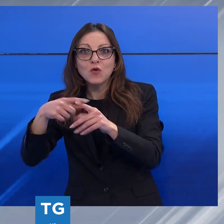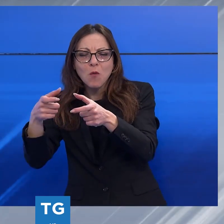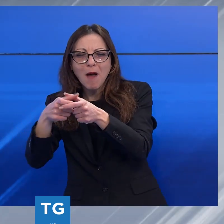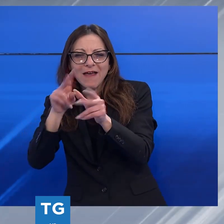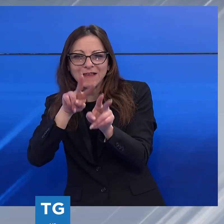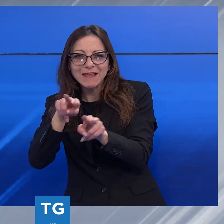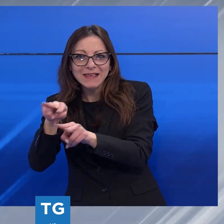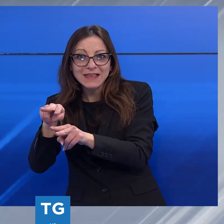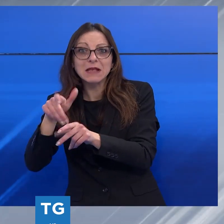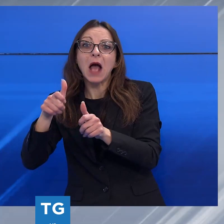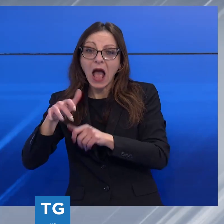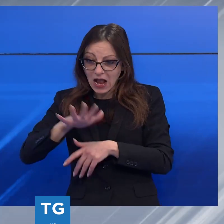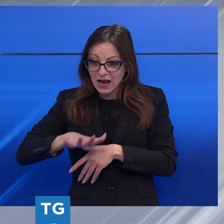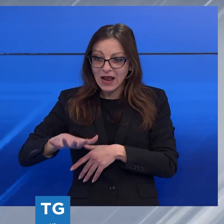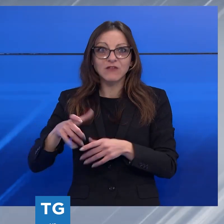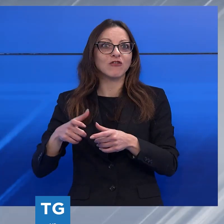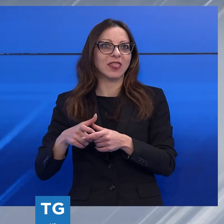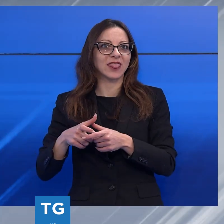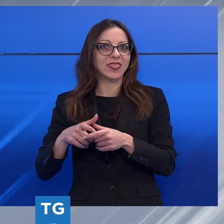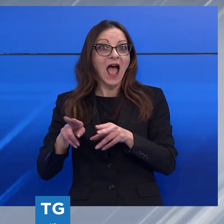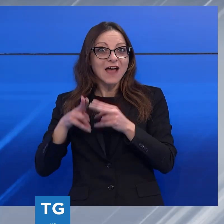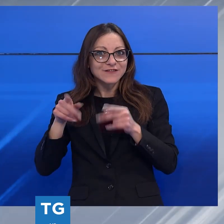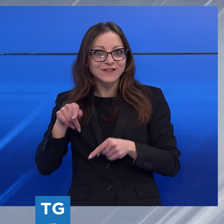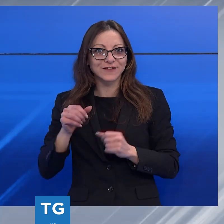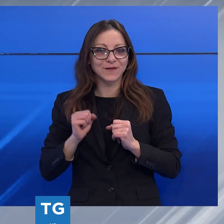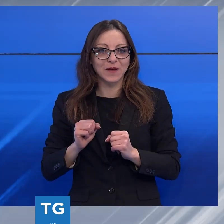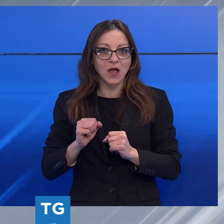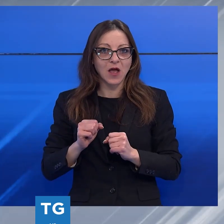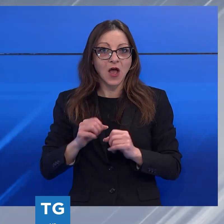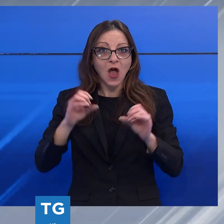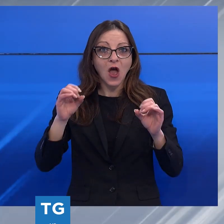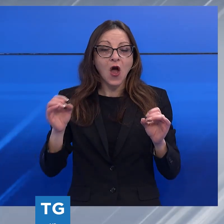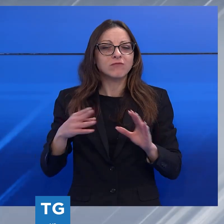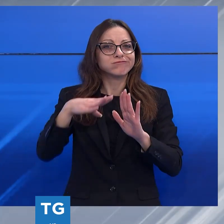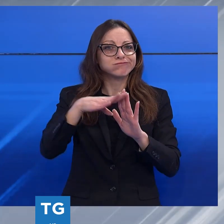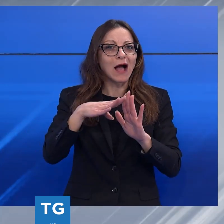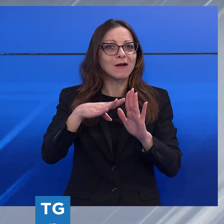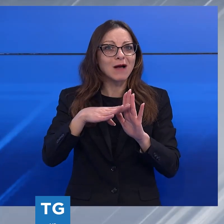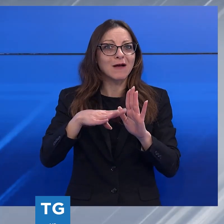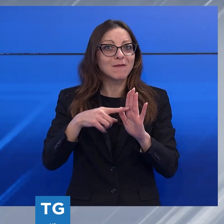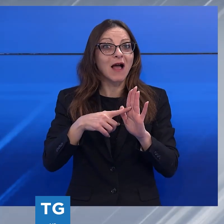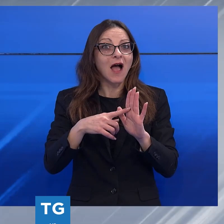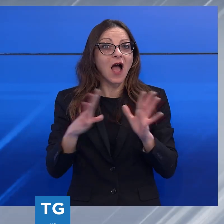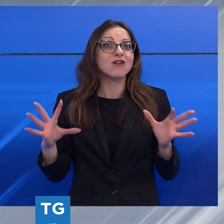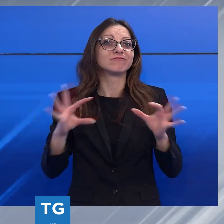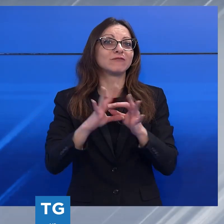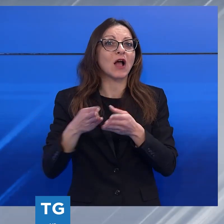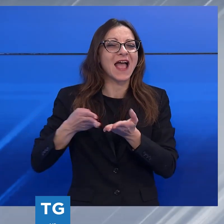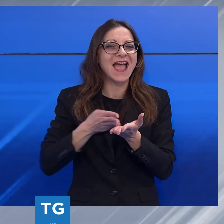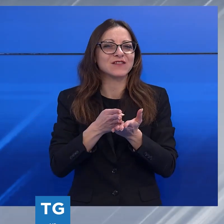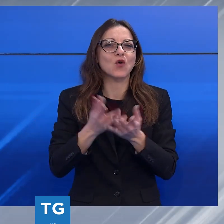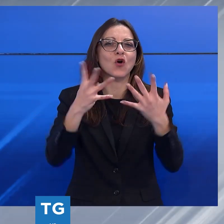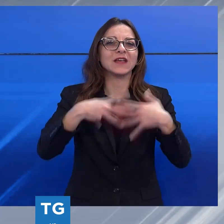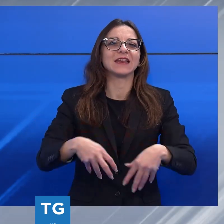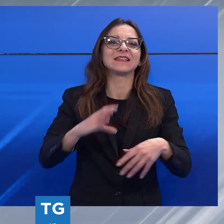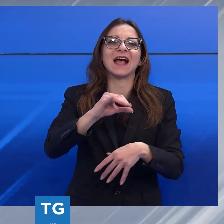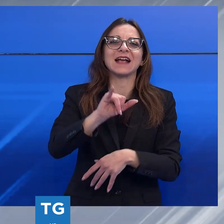alcuni luoghi cittadini. Ad ogni evento è abbinata un'escursione organizzata dal CAI di Massa e anche in